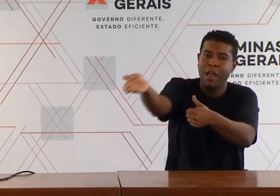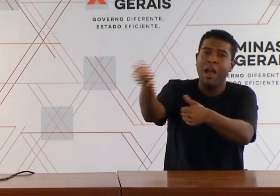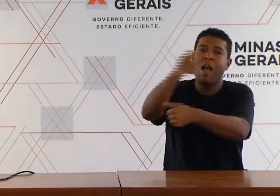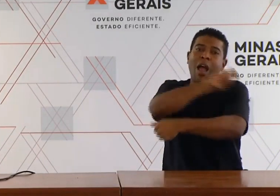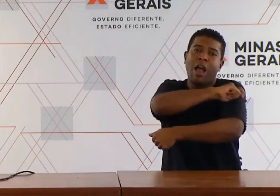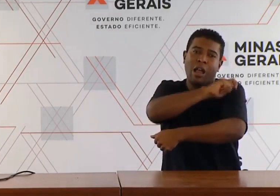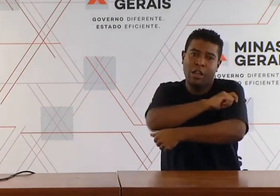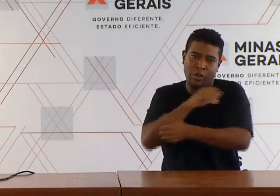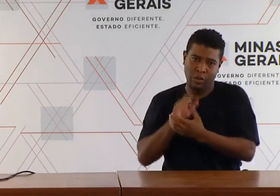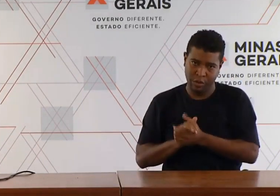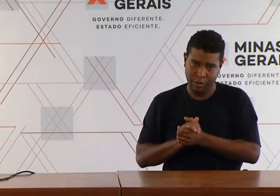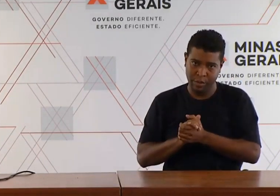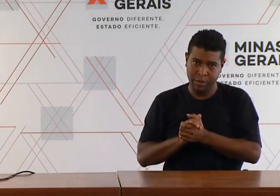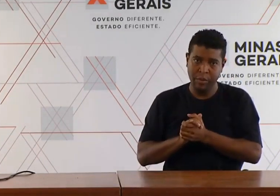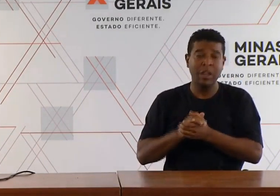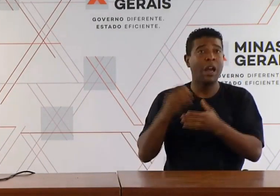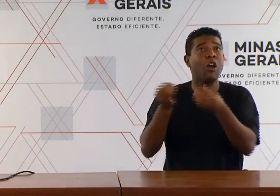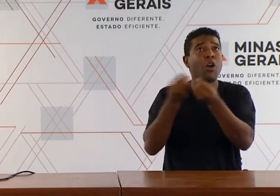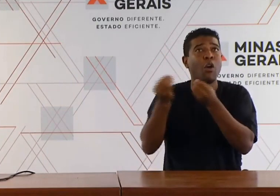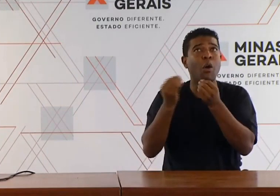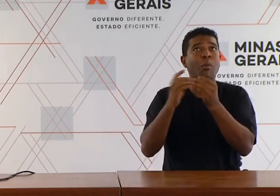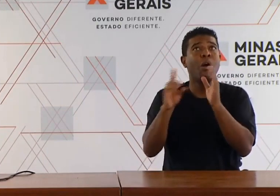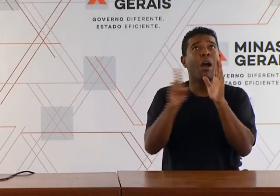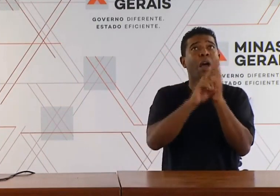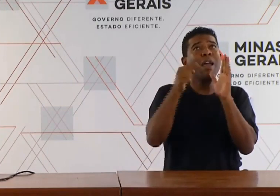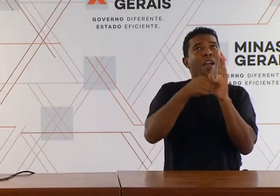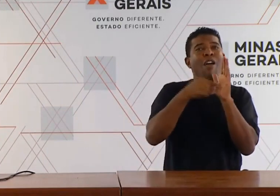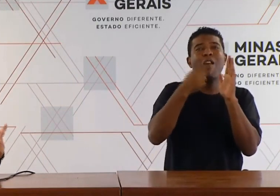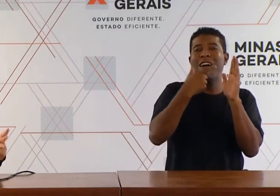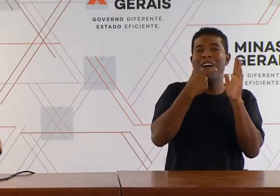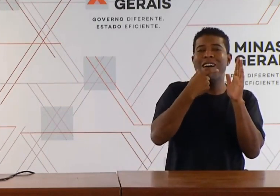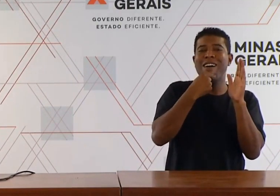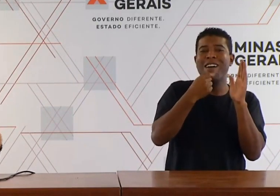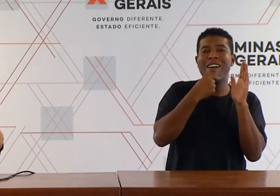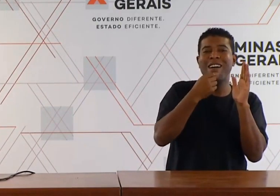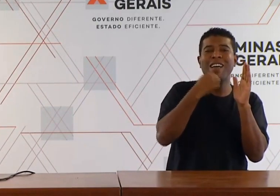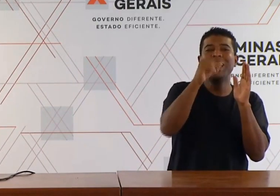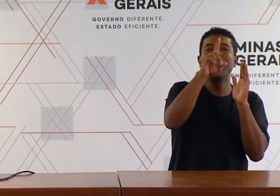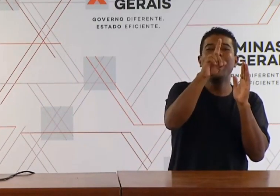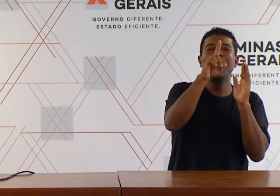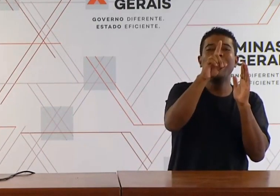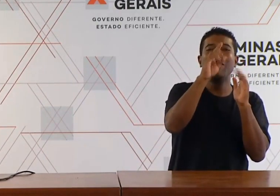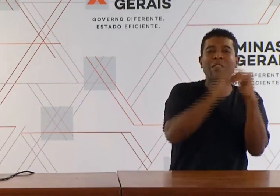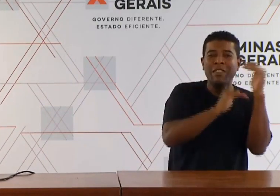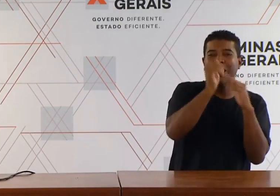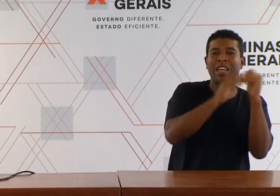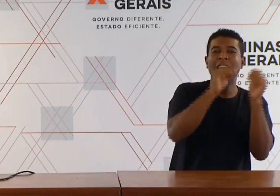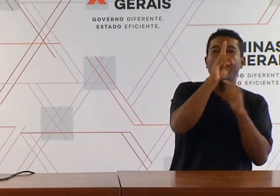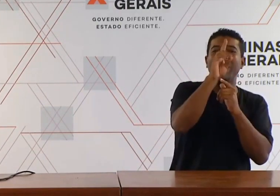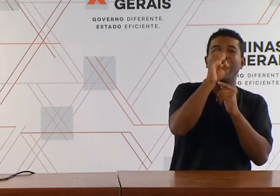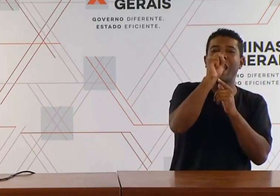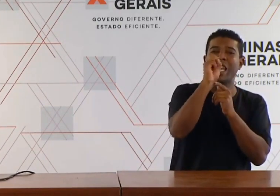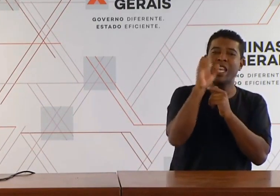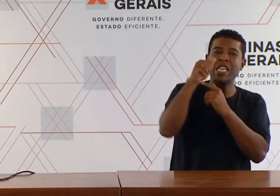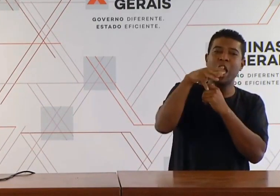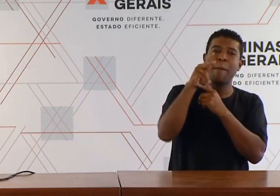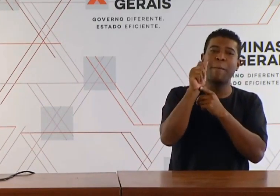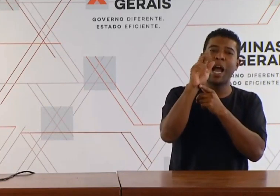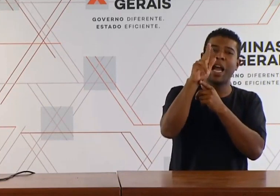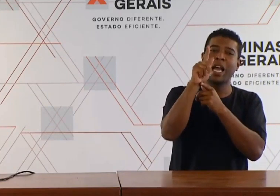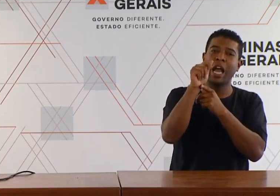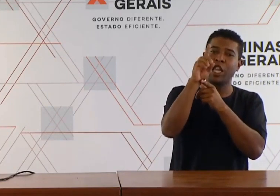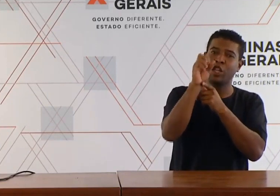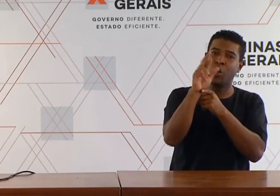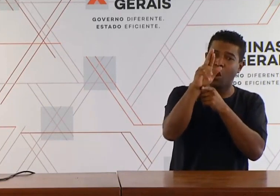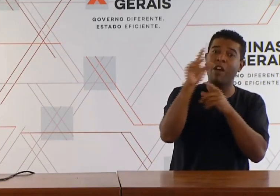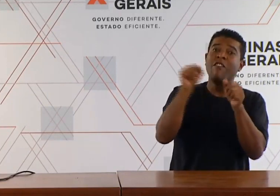determinação, à deliberação do desembargador? Concluímos esse processo de planejamento com cada um dos diretores dessa